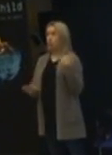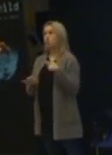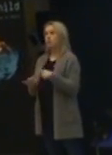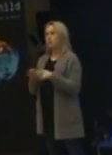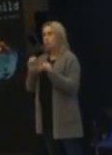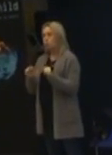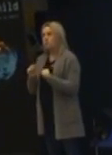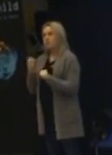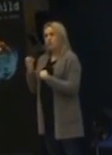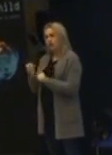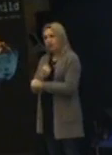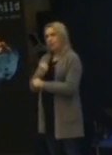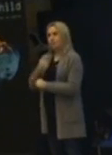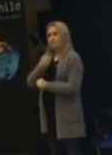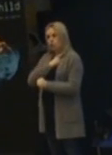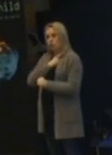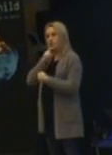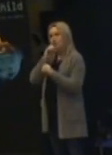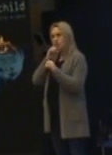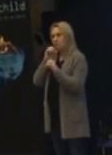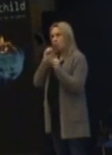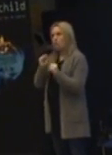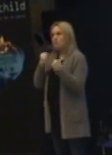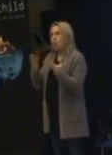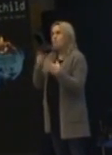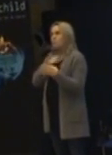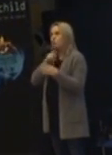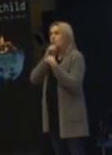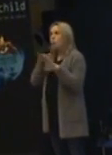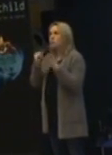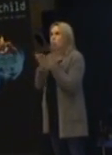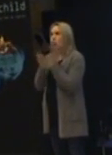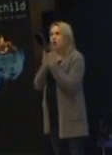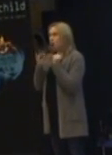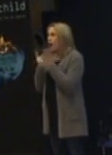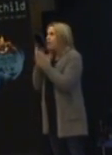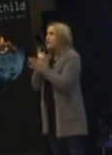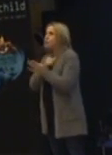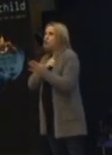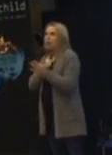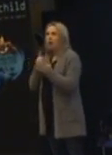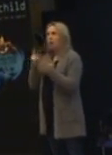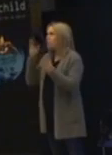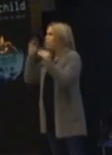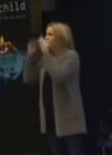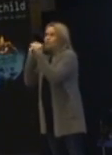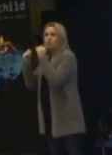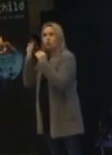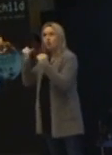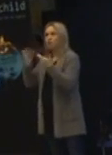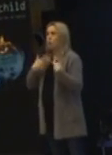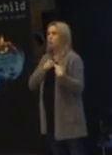mycket information i skolan. Det ska hända mycket. det ska komma mycket information. Det ska finnas tillgång till mycket information.